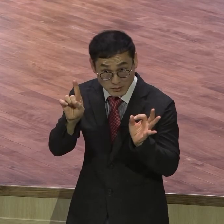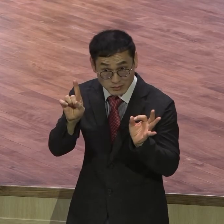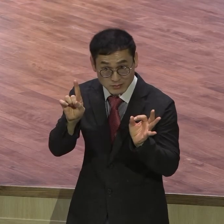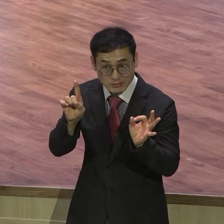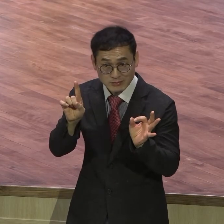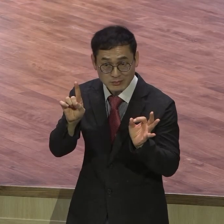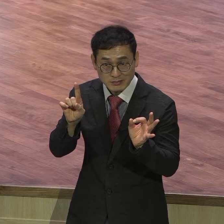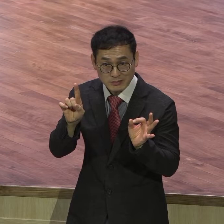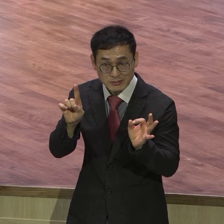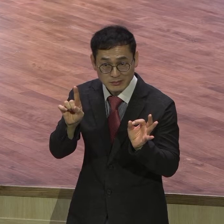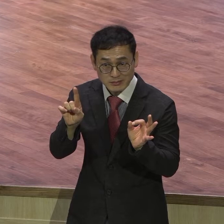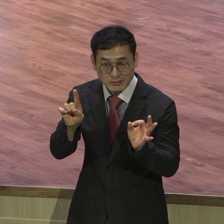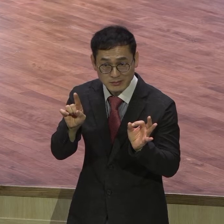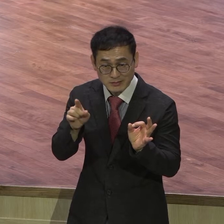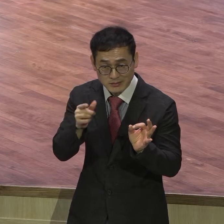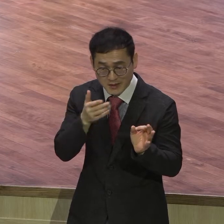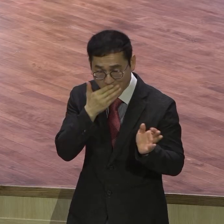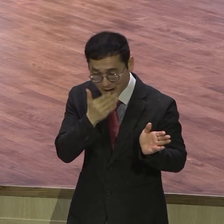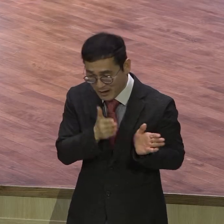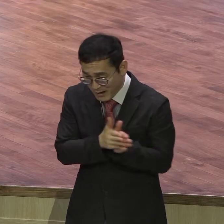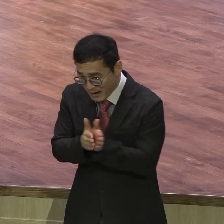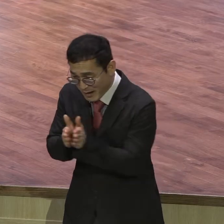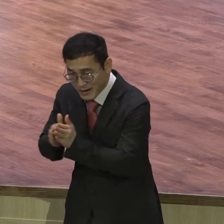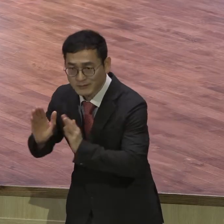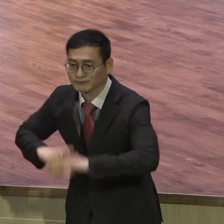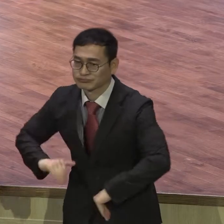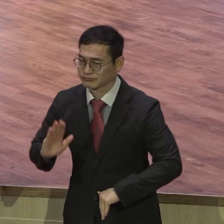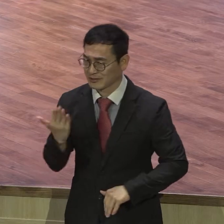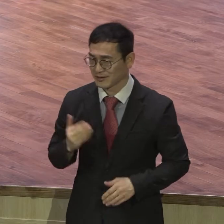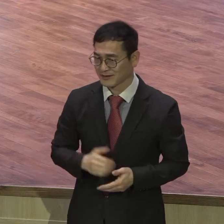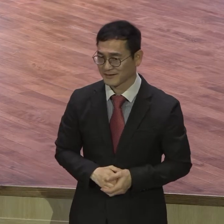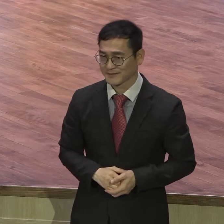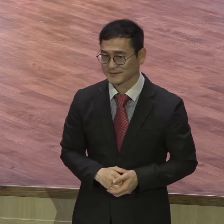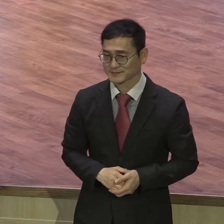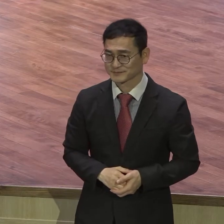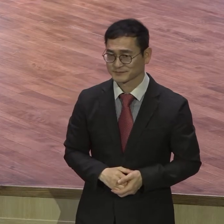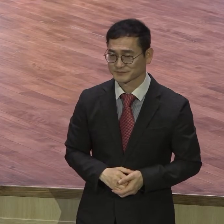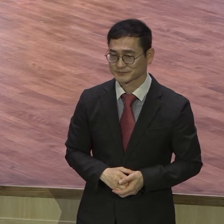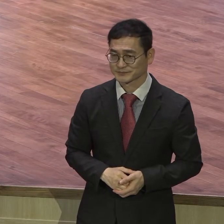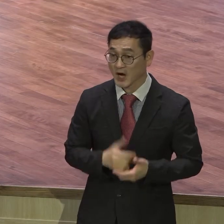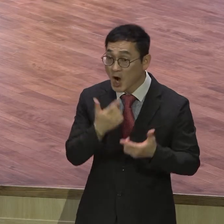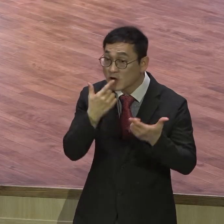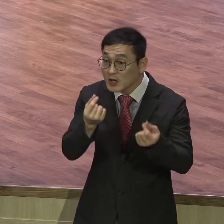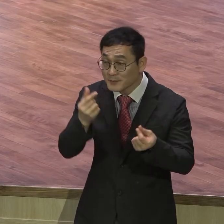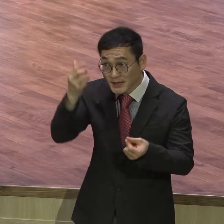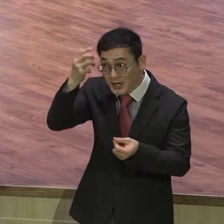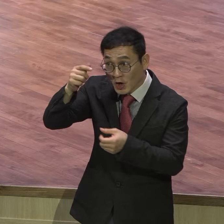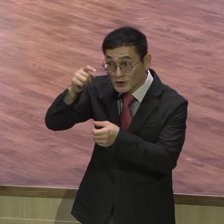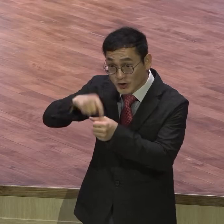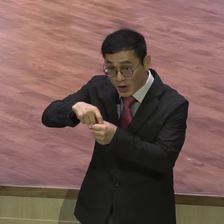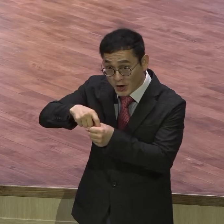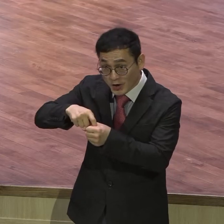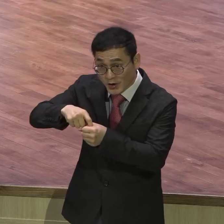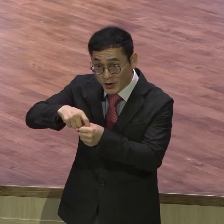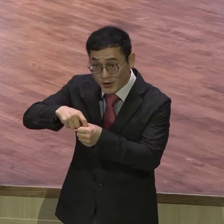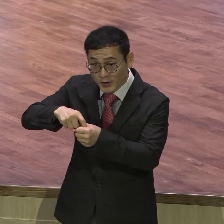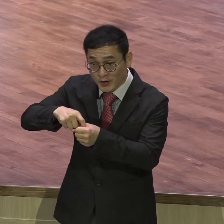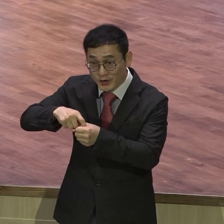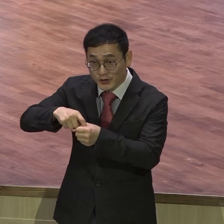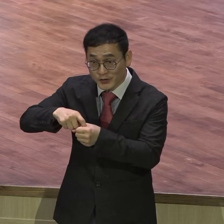다 무너져버려요. 영적으로요. 불순종 이것이 뭐냐 바둑을 치면 악수예요.